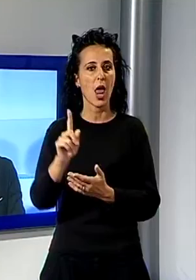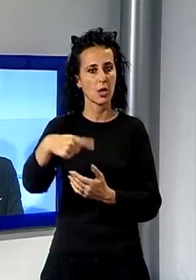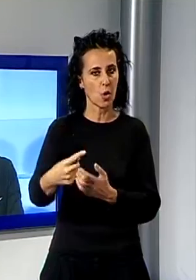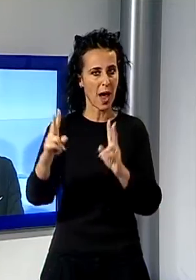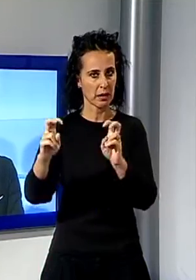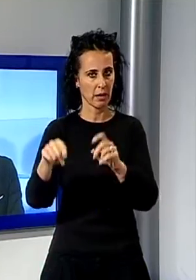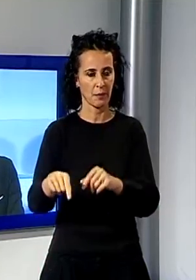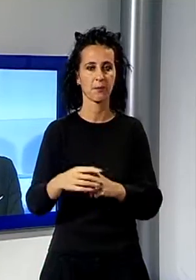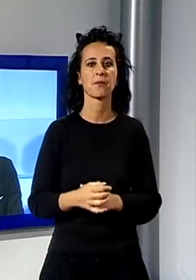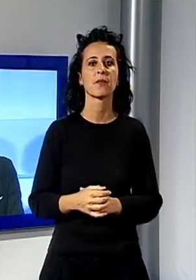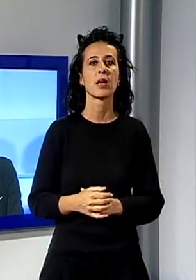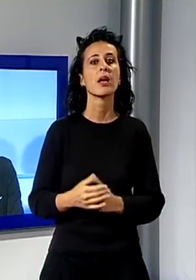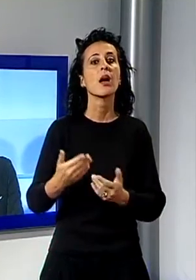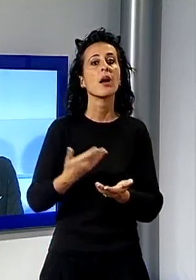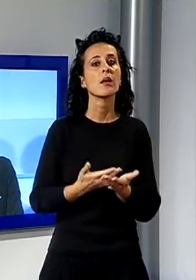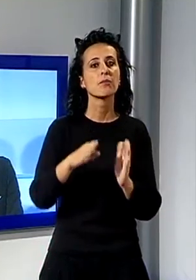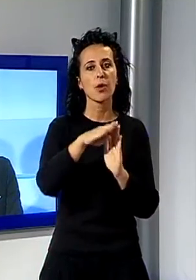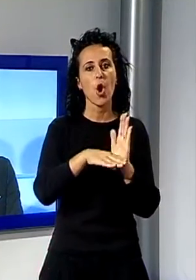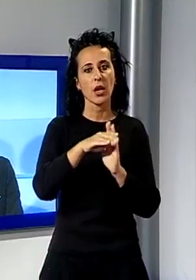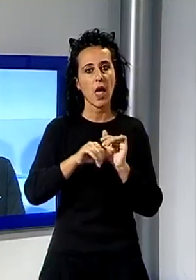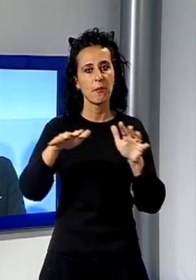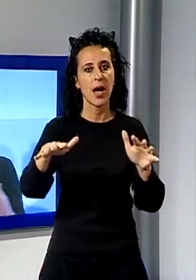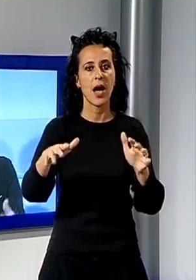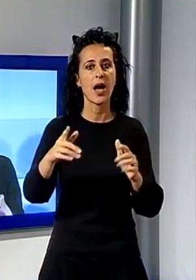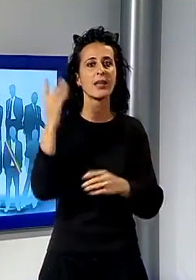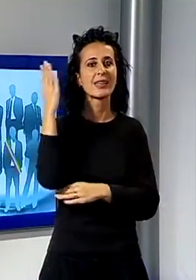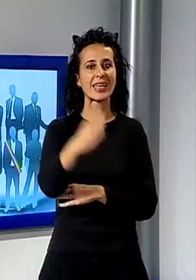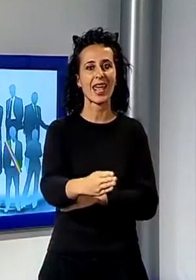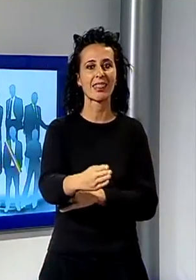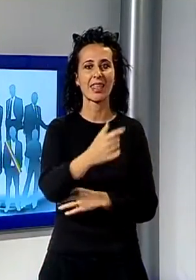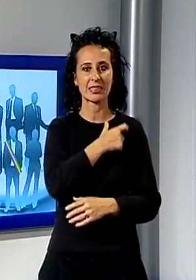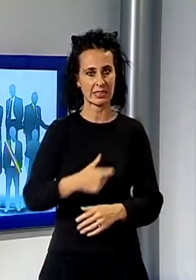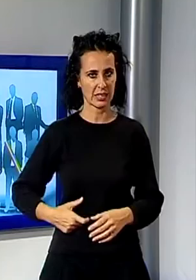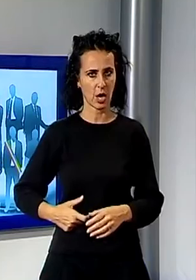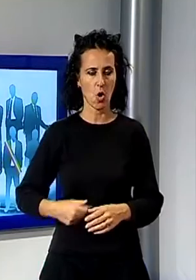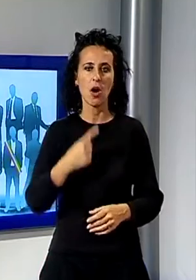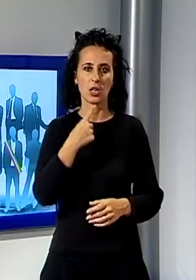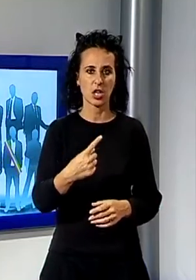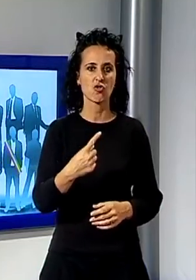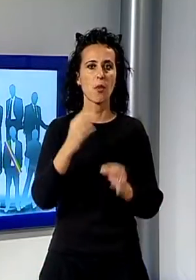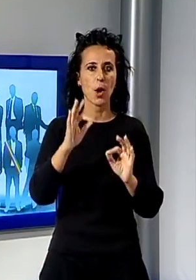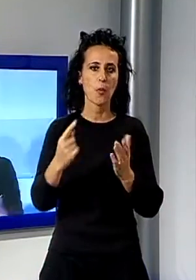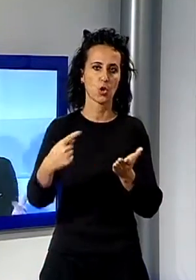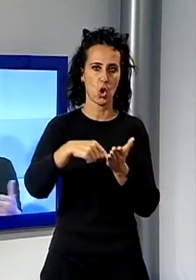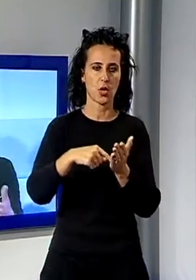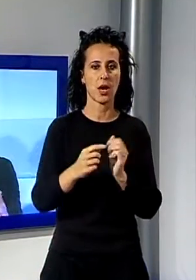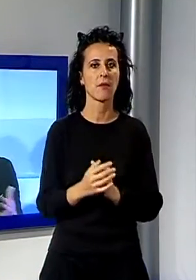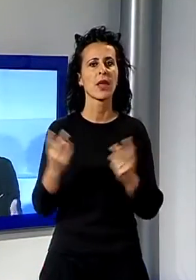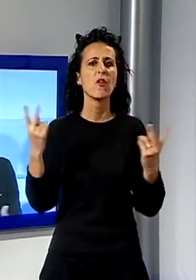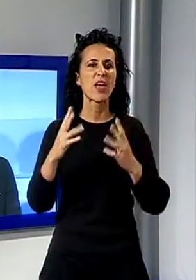del Dotto alla trasmissione diretta a sindaco. Non ricostruiremo il tendone bianco del mitico locale di Sergio Bernardini, ha fatto